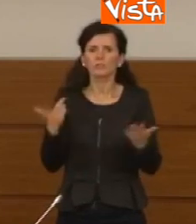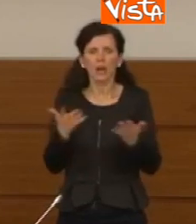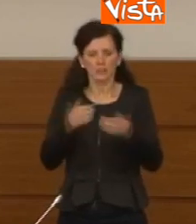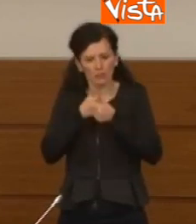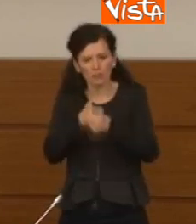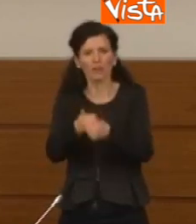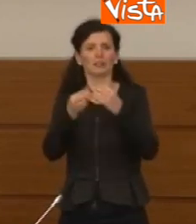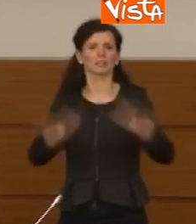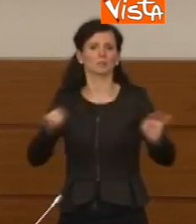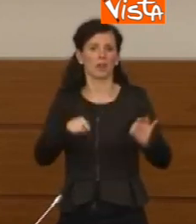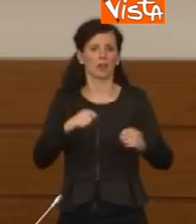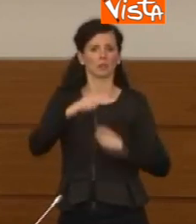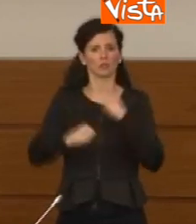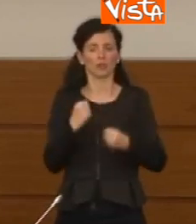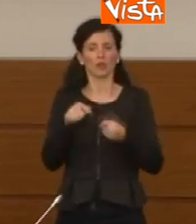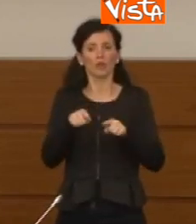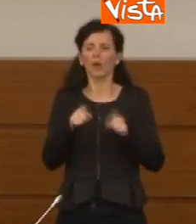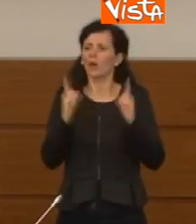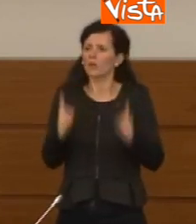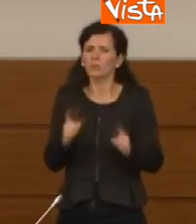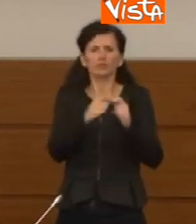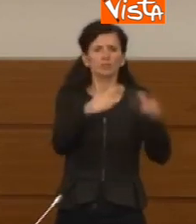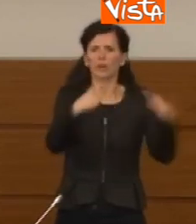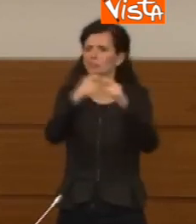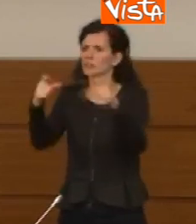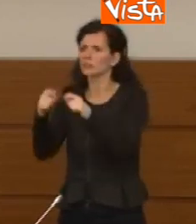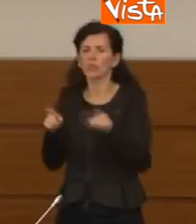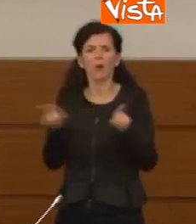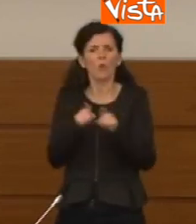e questo è indifferente da dove viviamo, quindi questo non so se ho risposto alla sua domanda